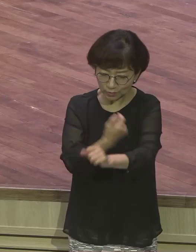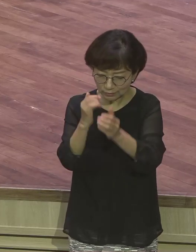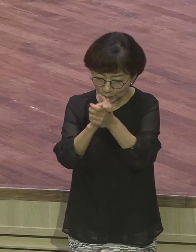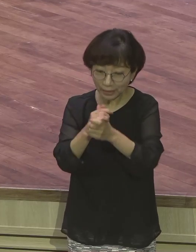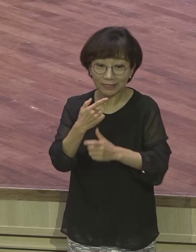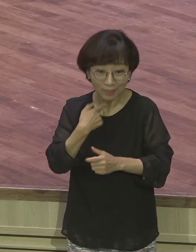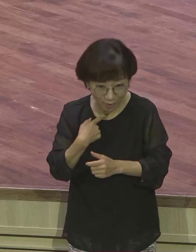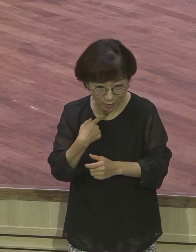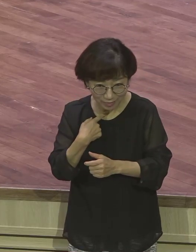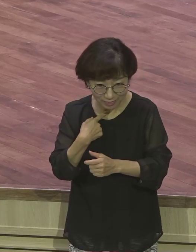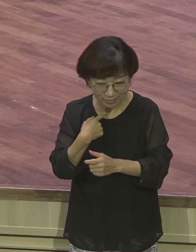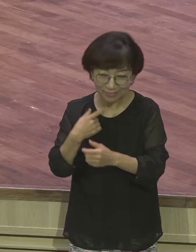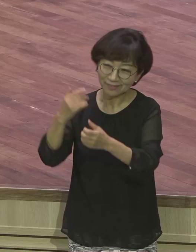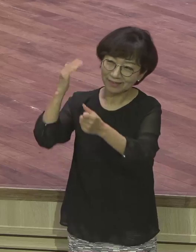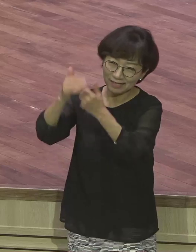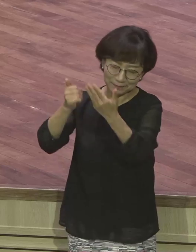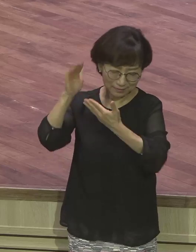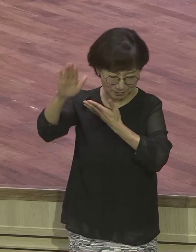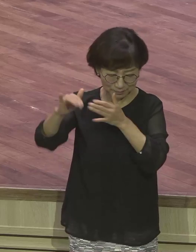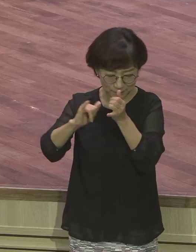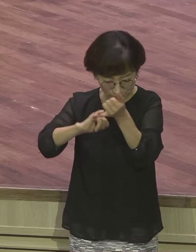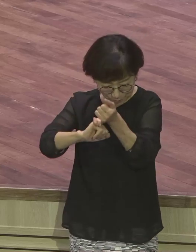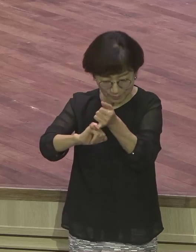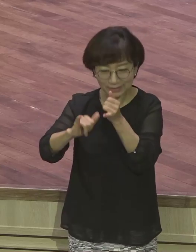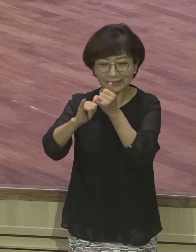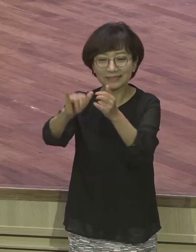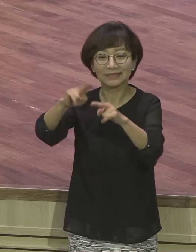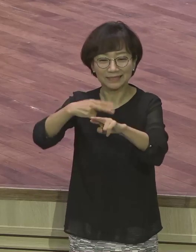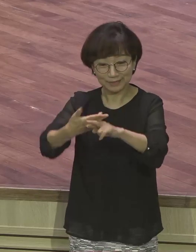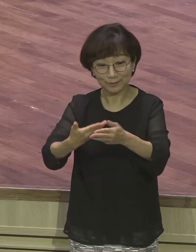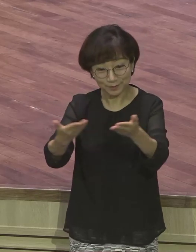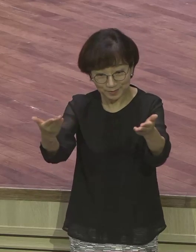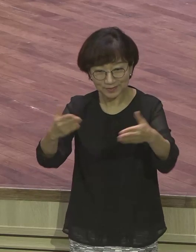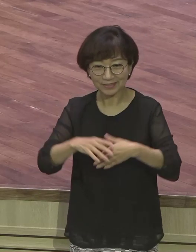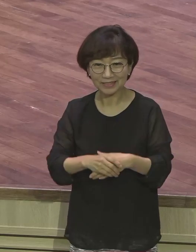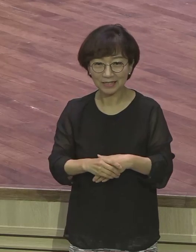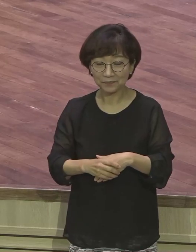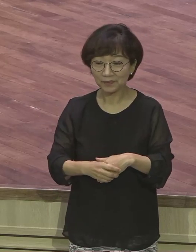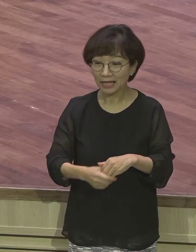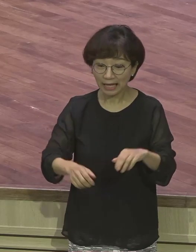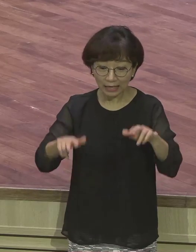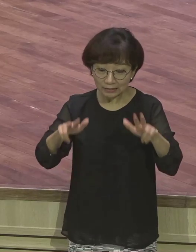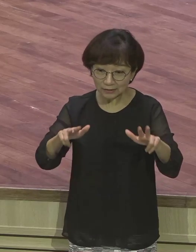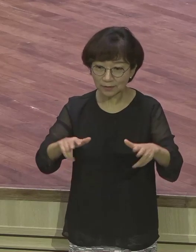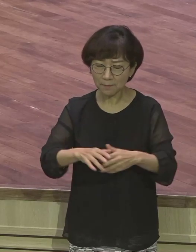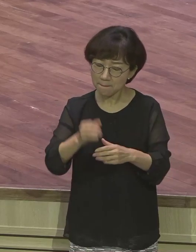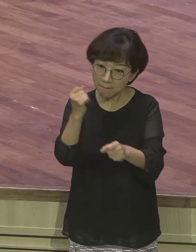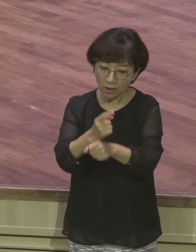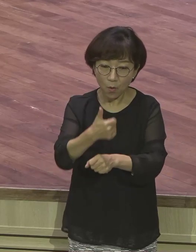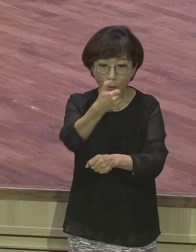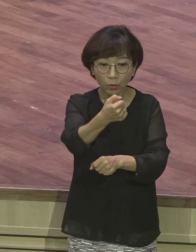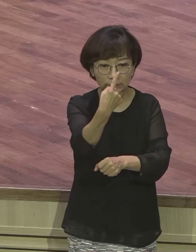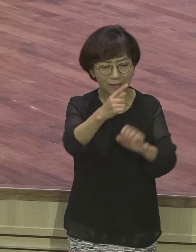지금 우리끼리만 있습니까. 2, 3, 나라 살기 위해서 지금 50일리가 오기 랩런트들이 와서 훈련 받았다니까 여러분